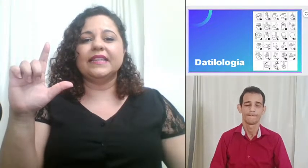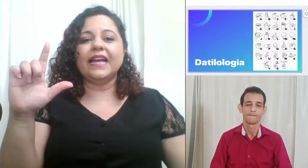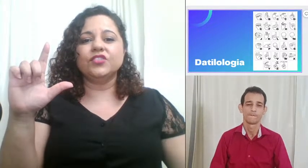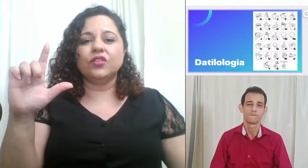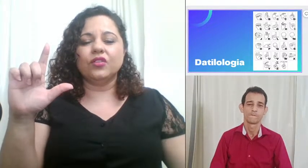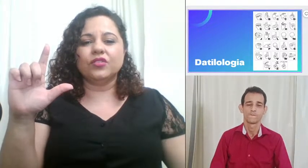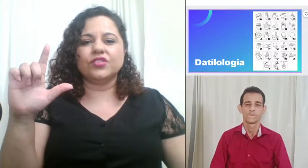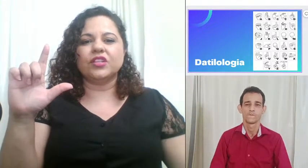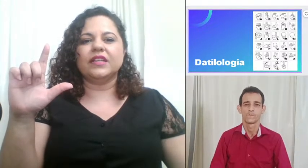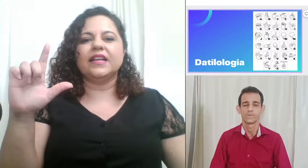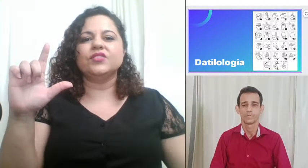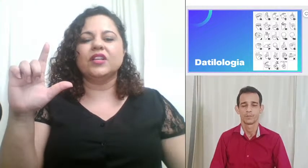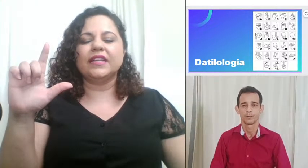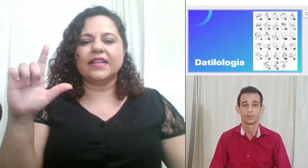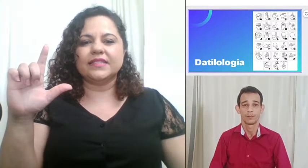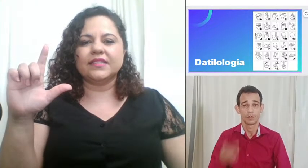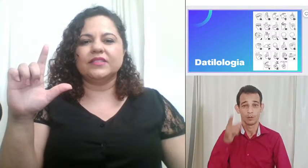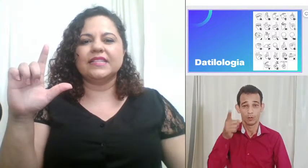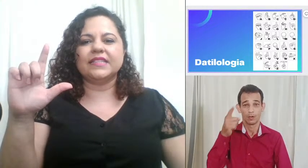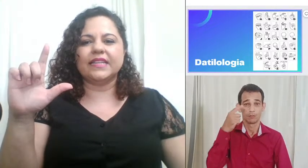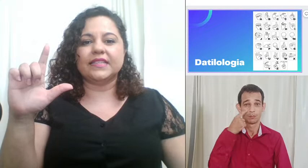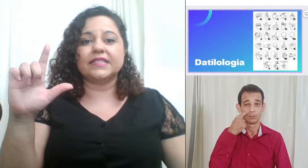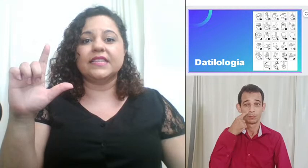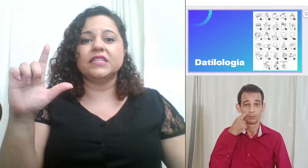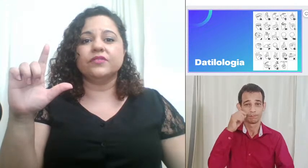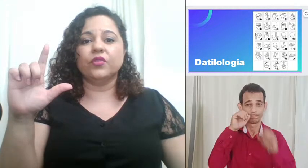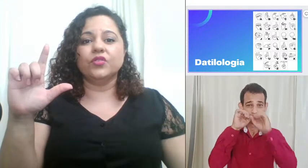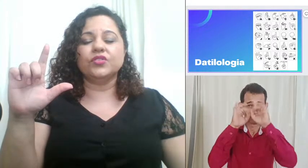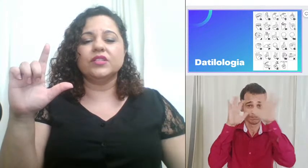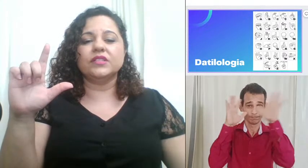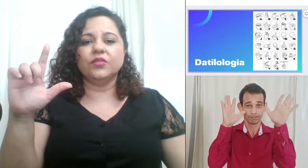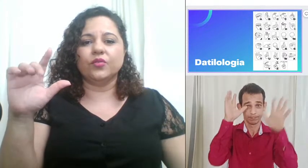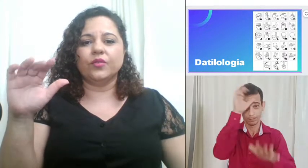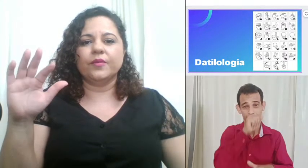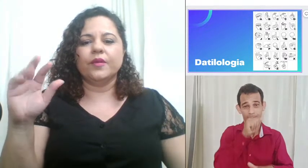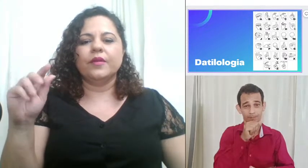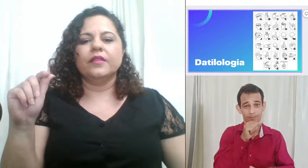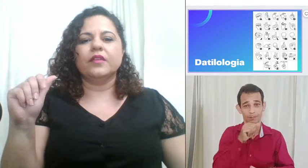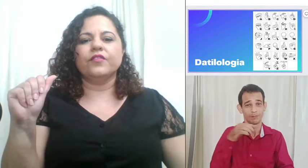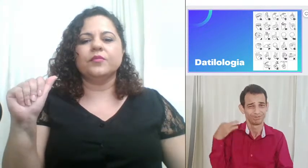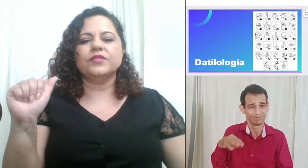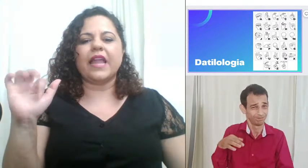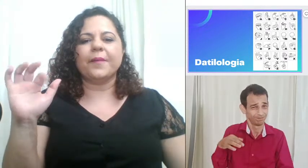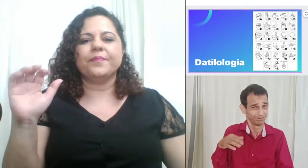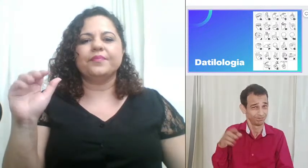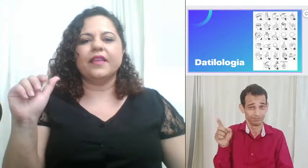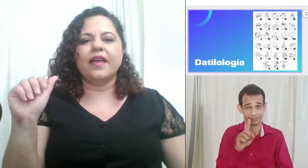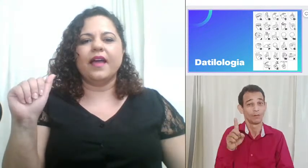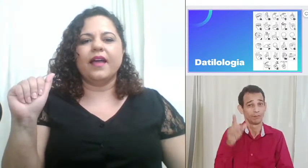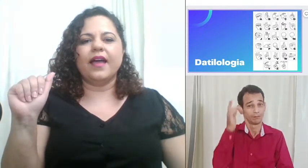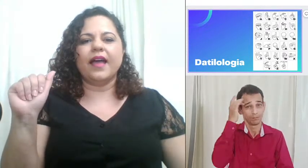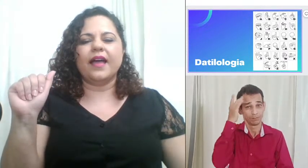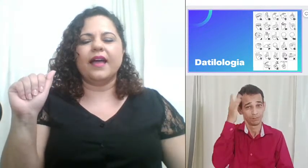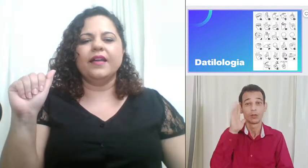datilologia da soletração das letras sem esforço e sem dor então vamos lá A